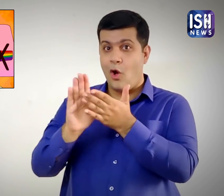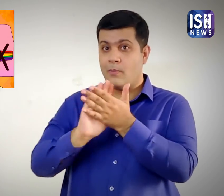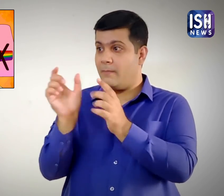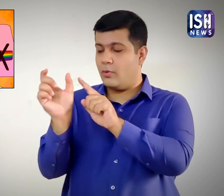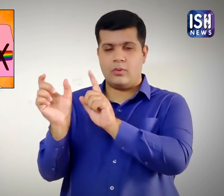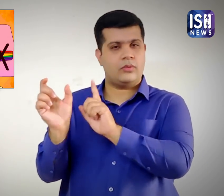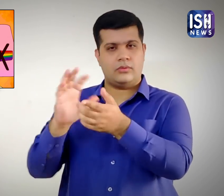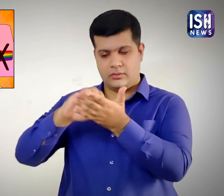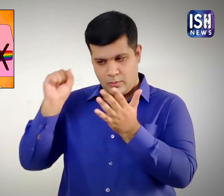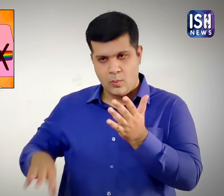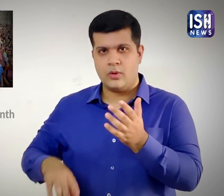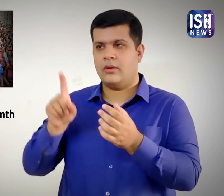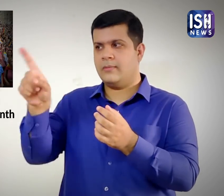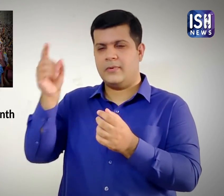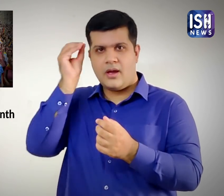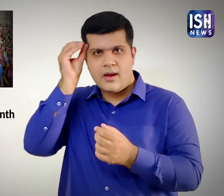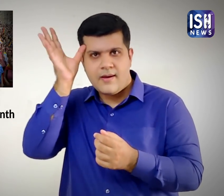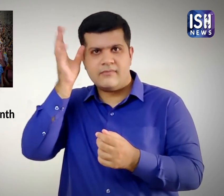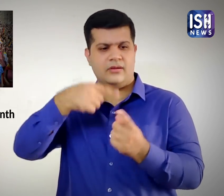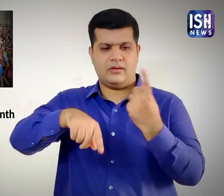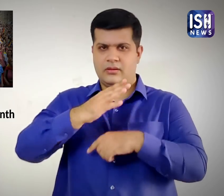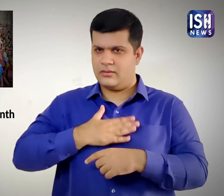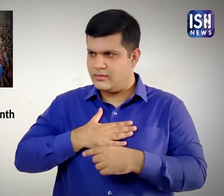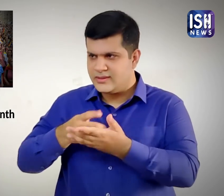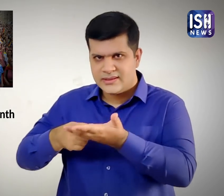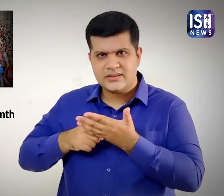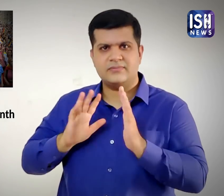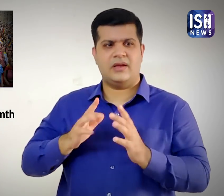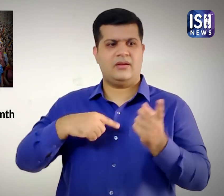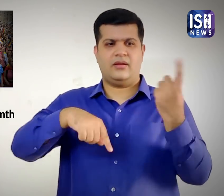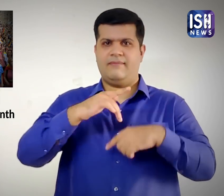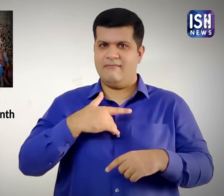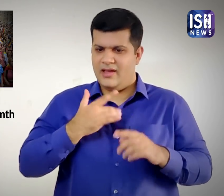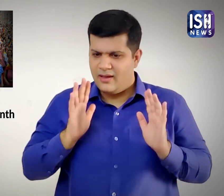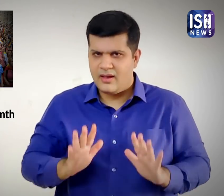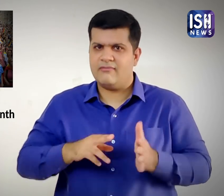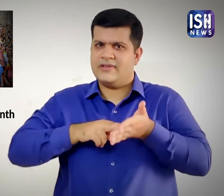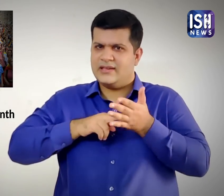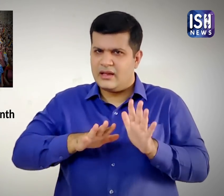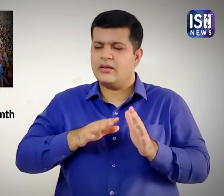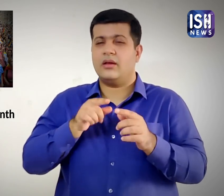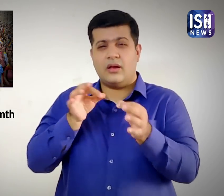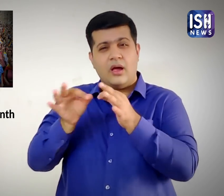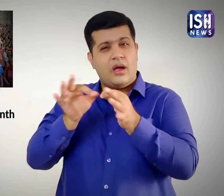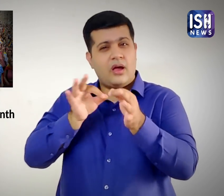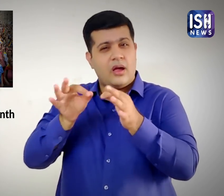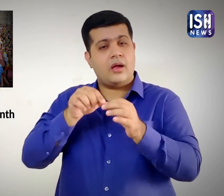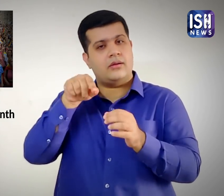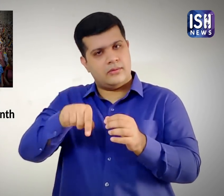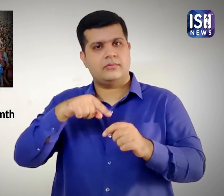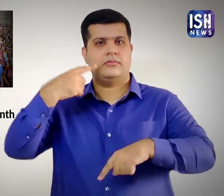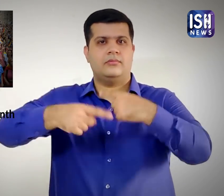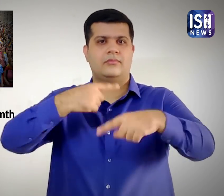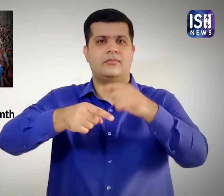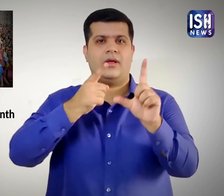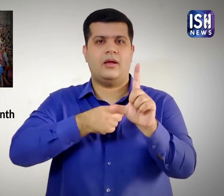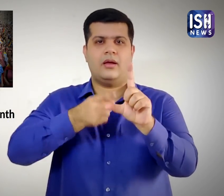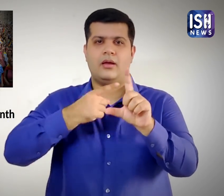होमोफोबिया कितना हानिकारक हो सकता है इसके बारे में लोगों को शिक्षित करने के लिए कई अभियान चलाये जाते है। यही